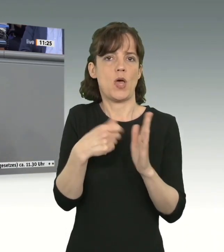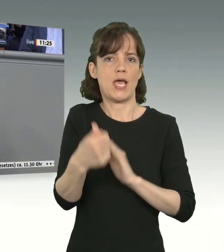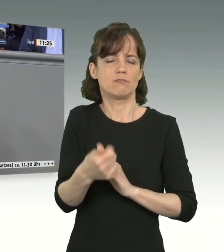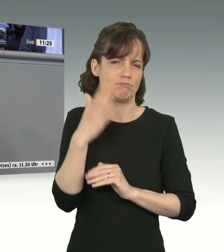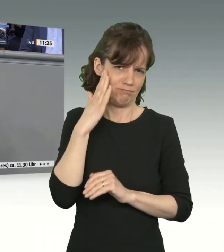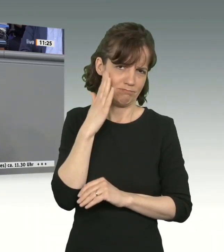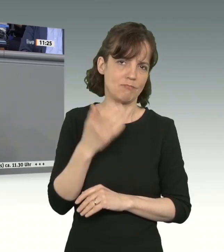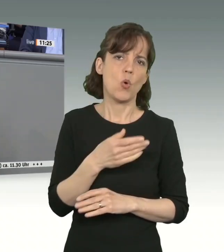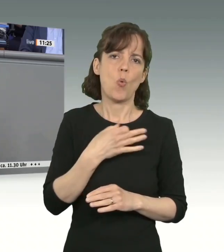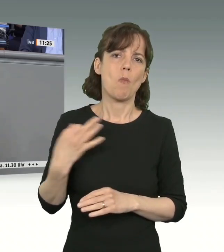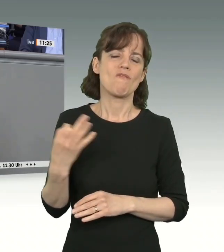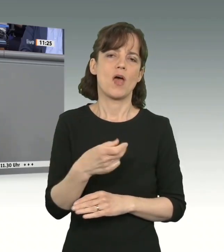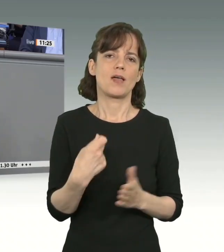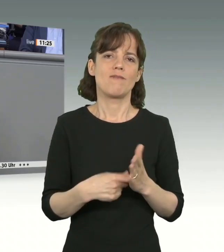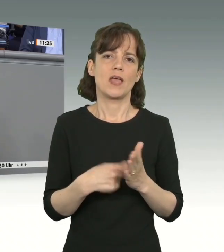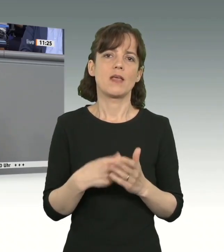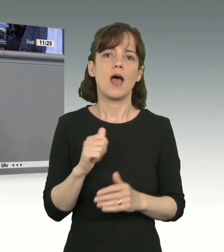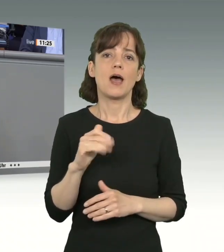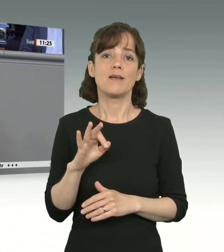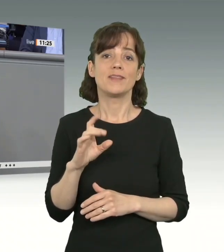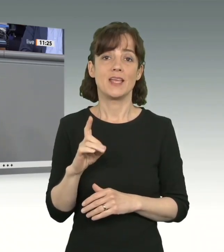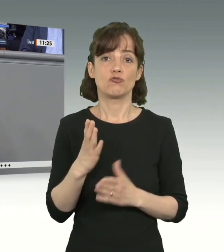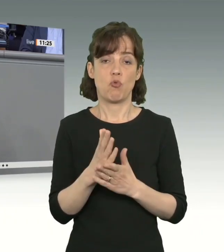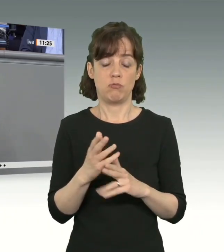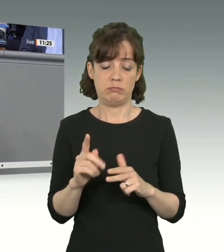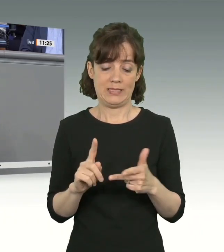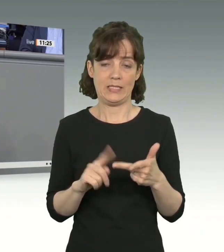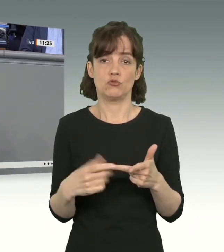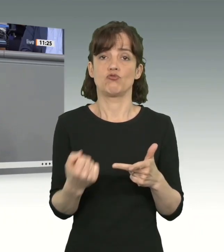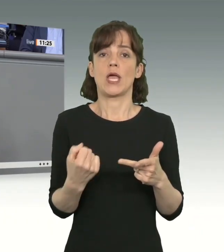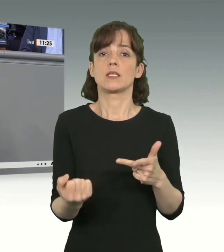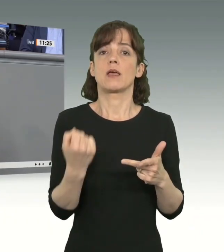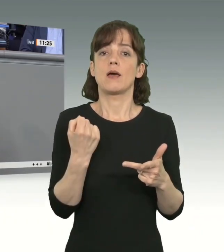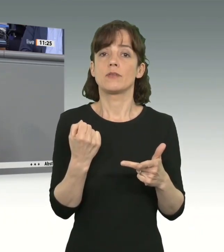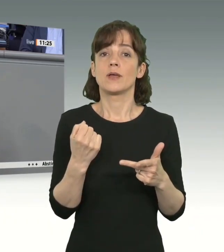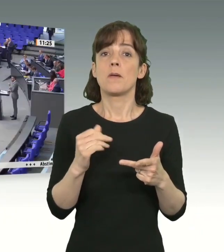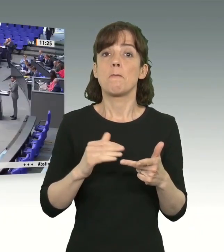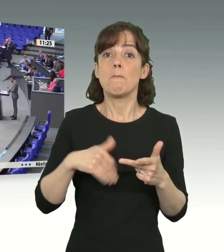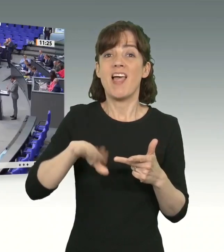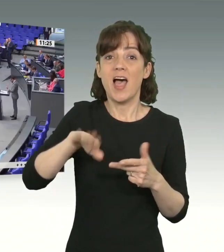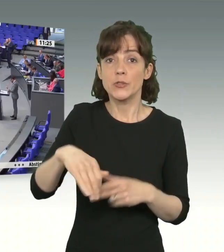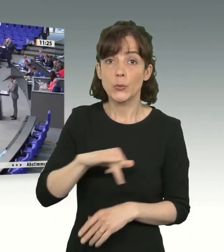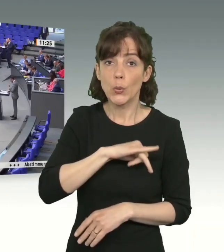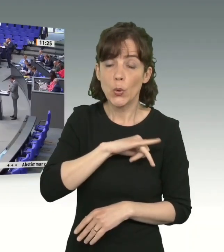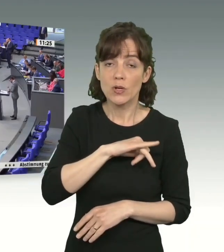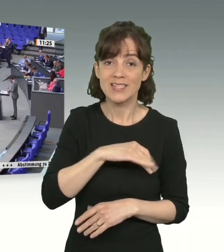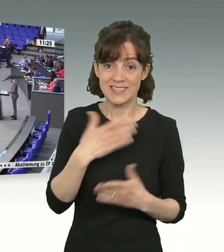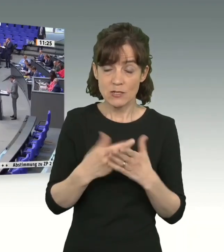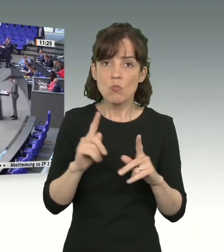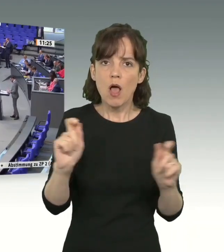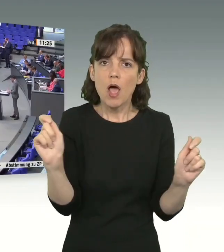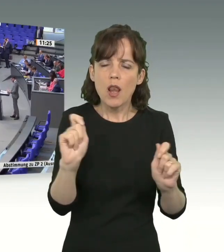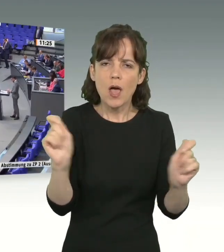AfD inzwischen drittstärkste Kraft vor den Grünen ist. Das muss ein Weckruf für alle